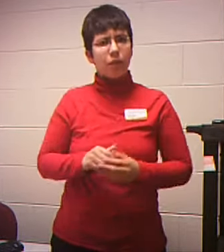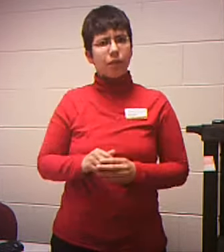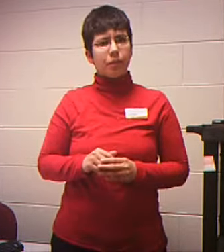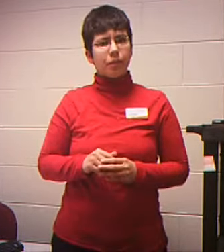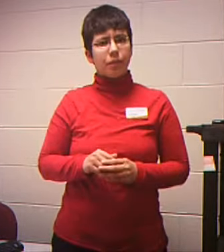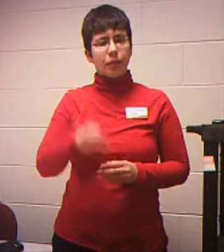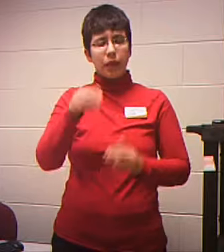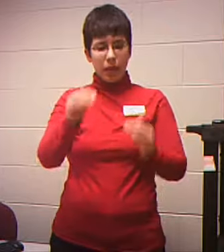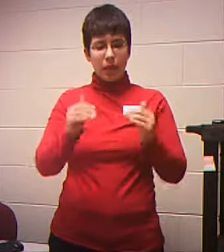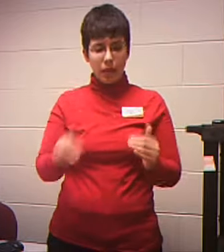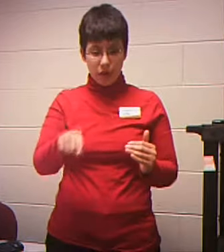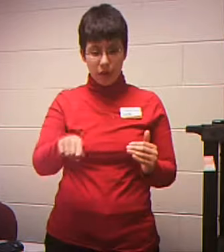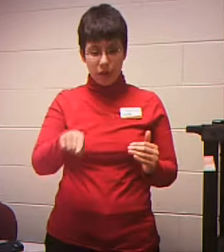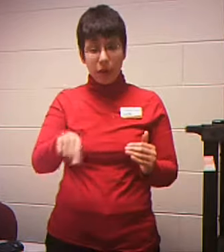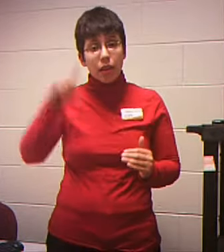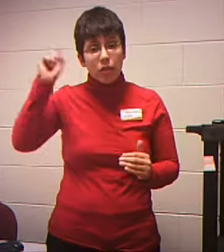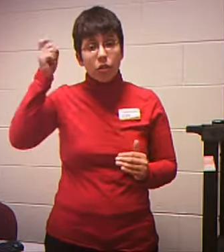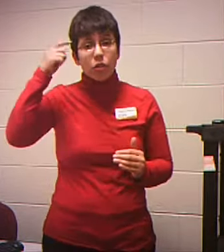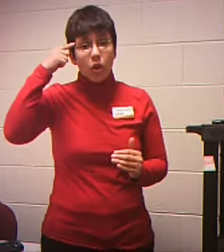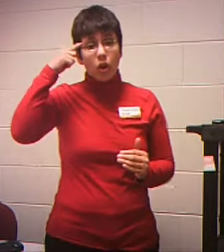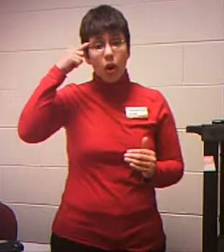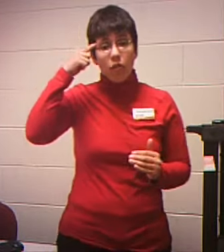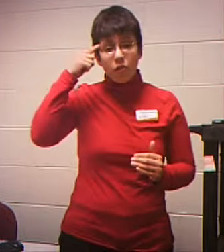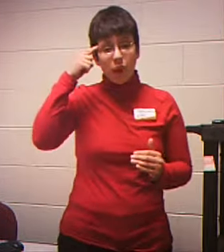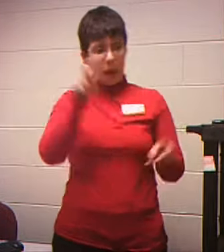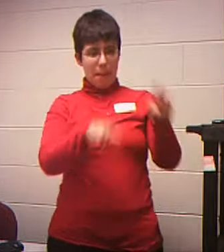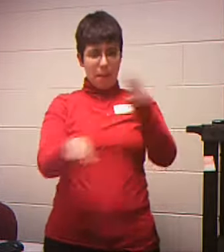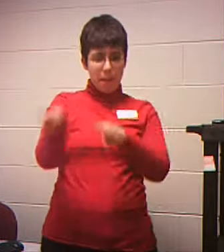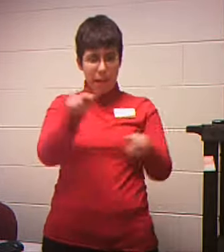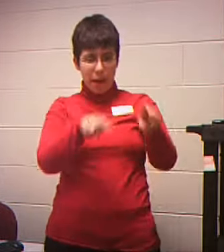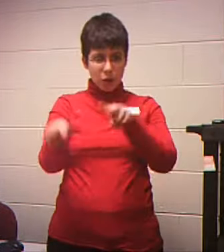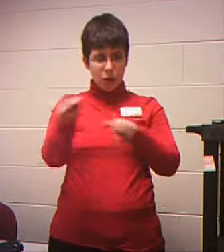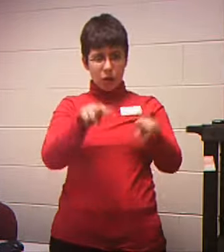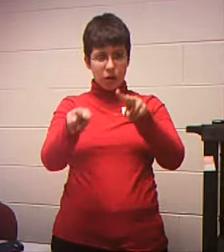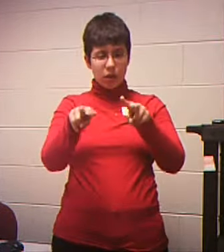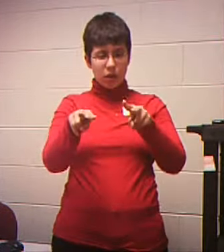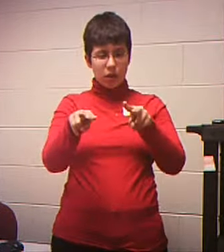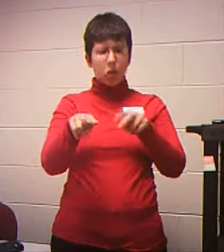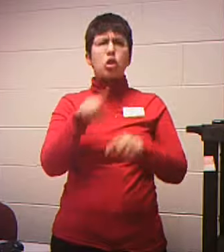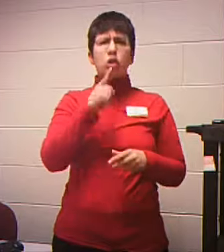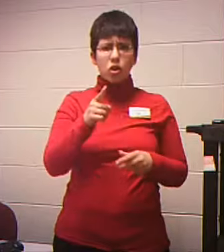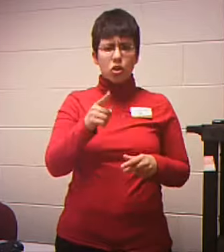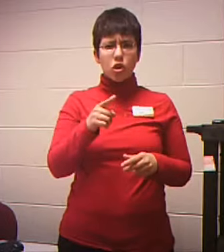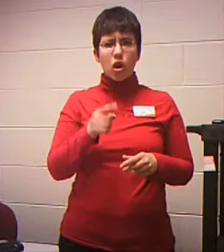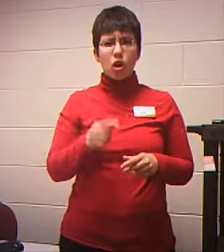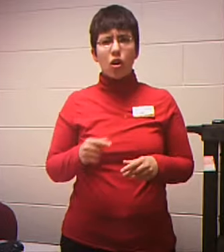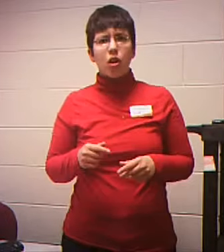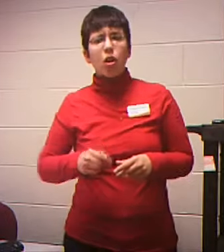This Is For Government Monitoring To Make Sure That Lenders In General Are Not Discriminating Against People